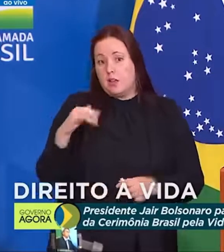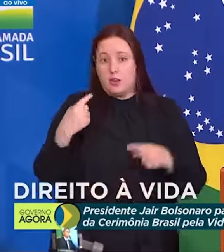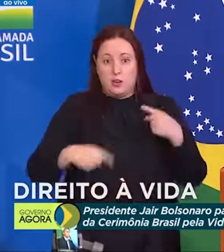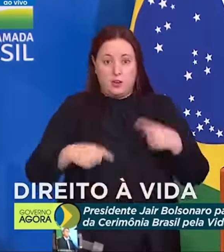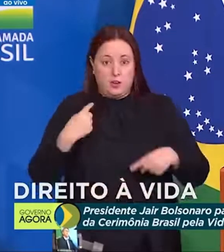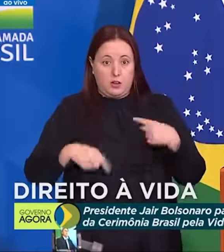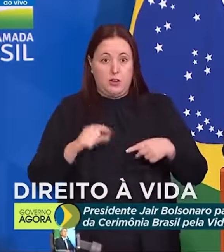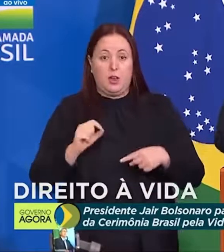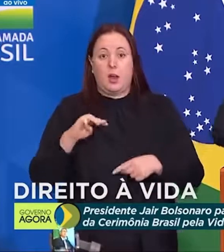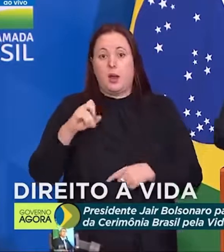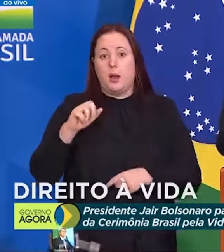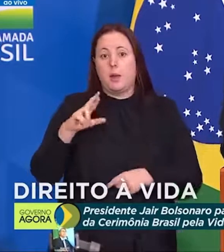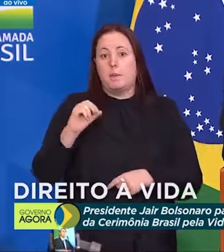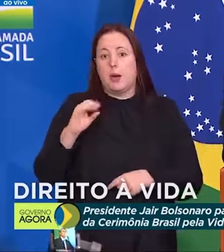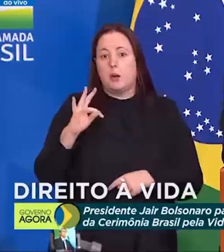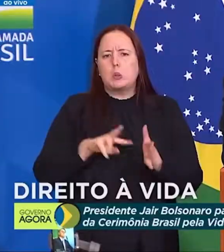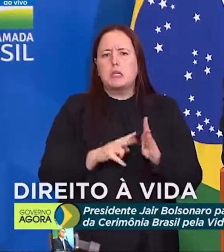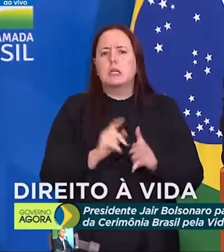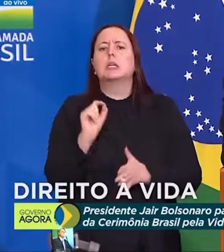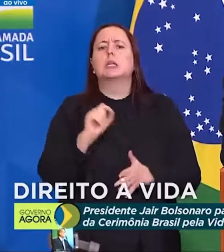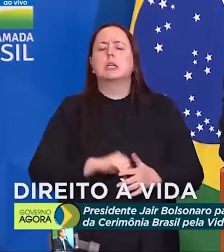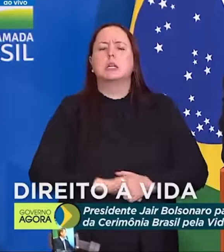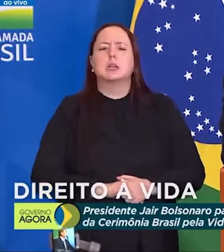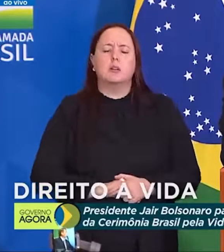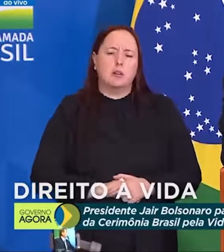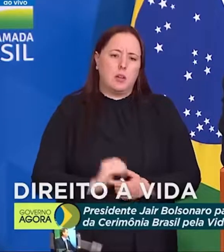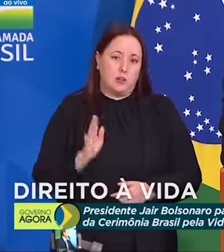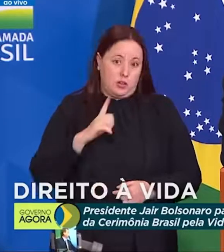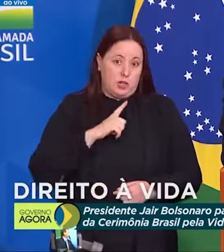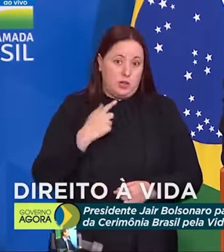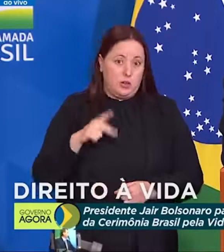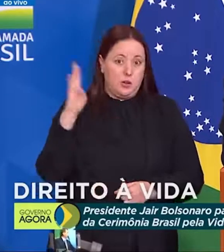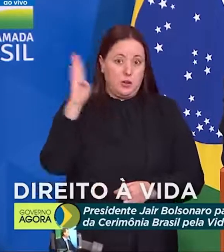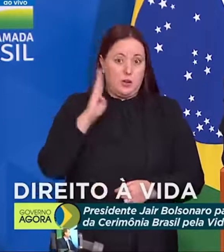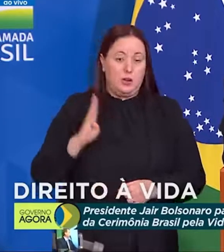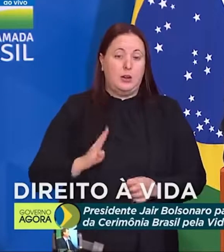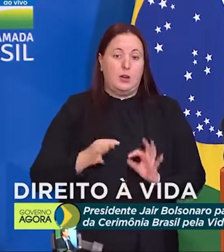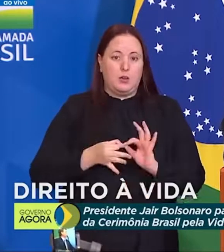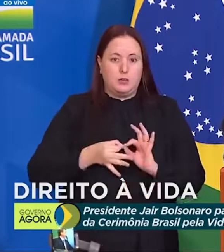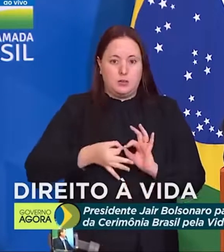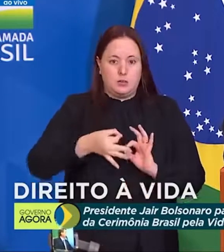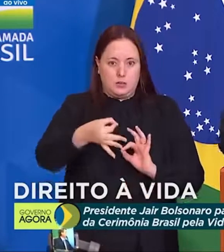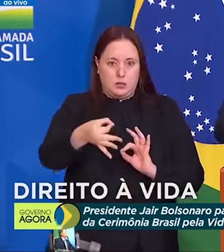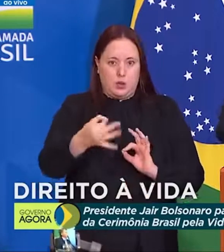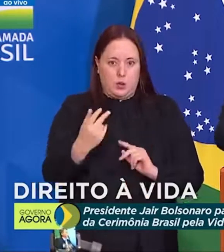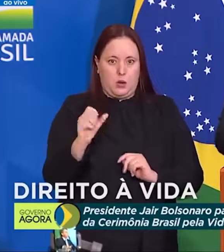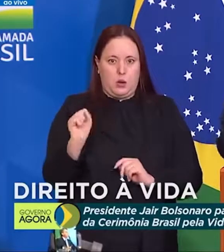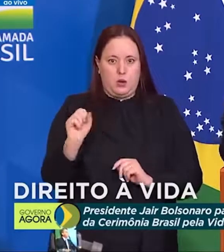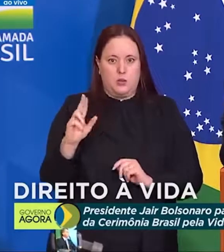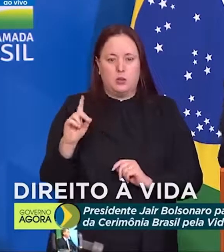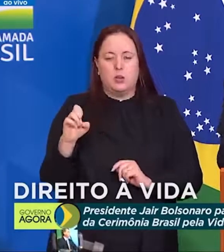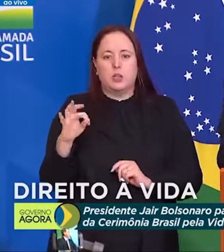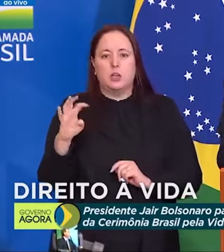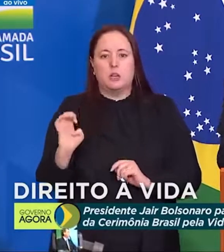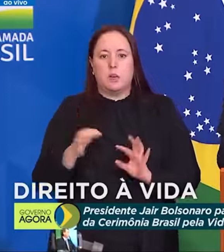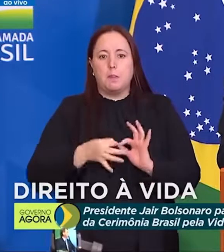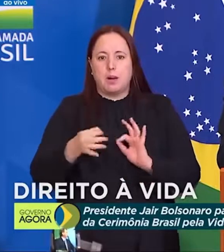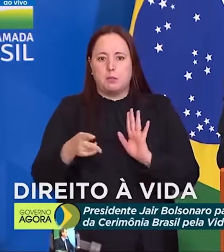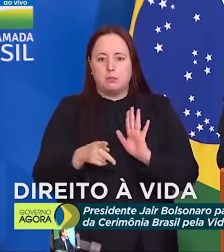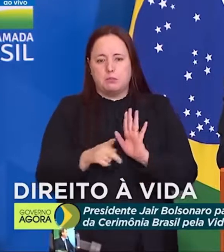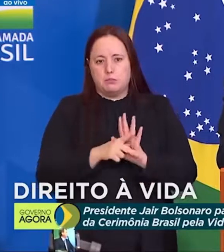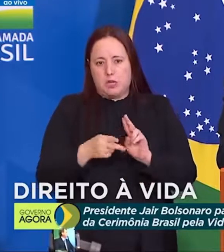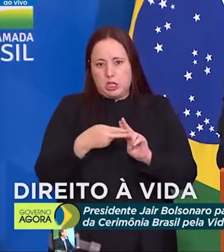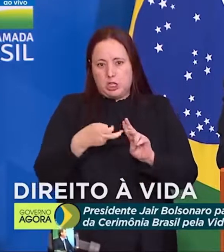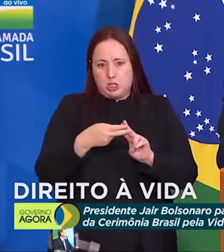marco temporal. O que é isso? Já temos no Brasil uma área a tamanho da região sudeste demarcada como terra indígena.